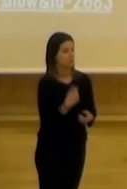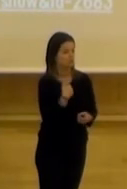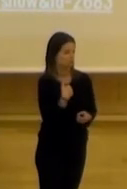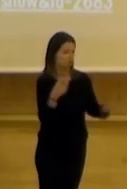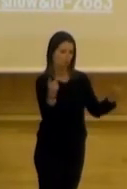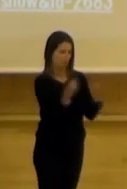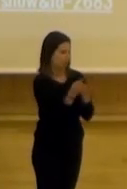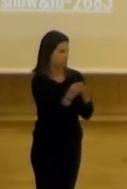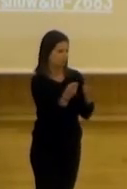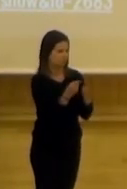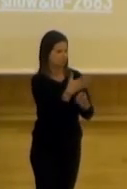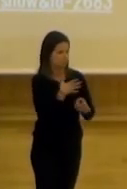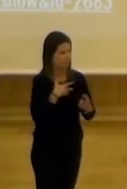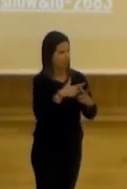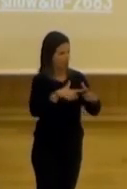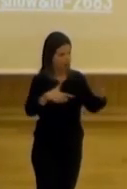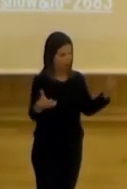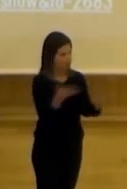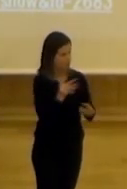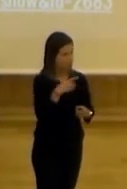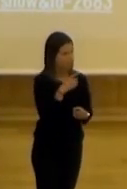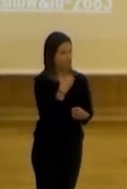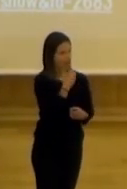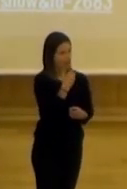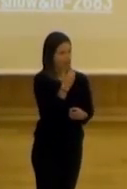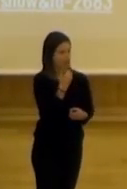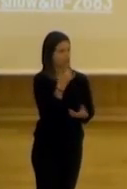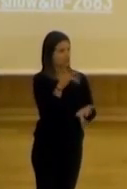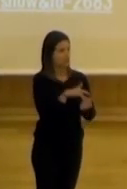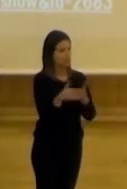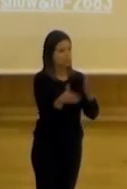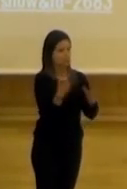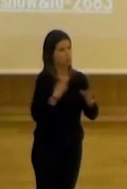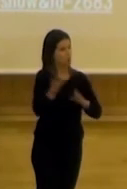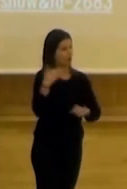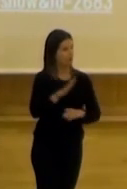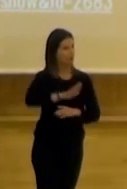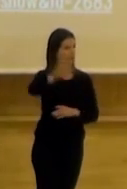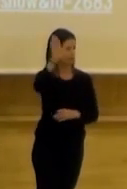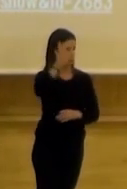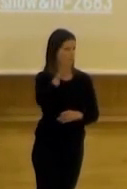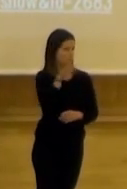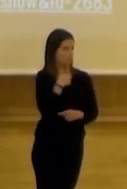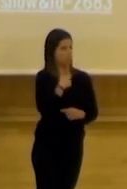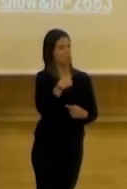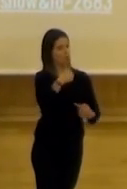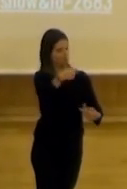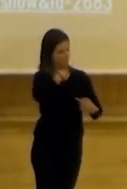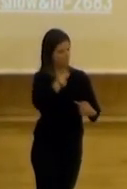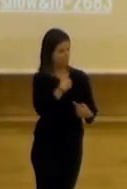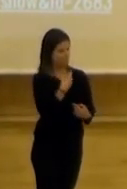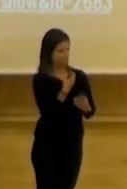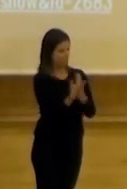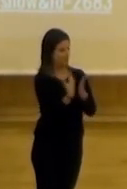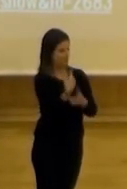voy a ser muy breve no pretendía tampoco extenderme casi que había un momento y iba a levantar la mano por alusiones la cual